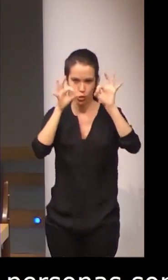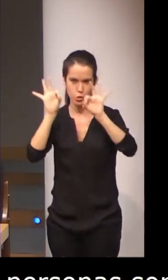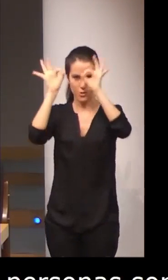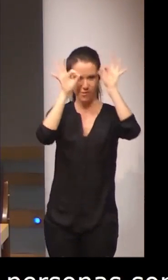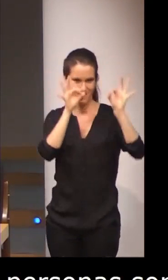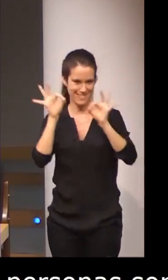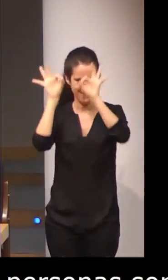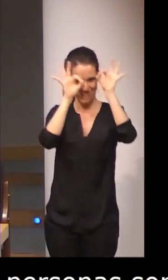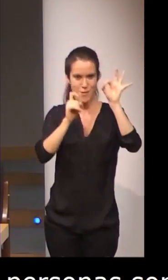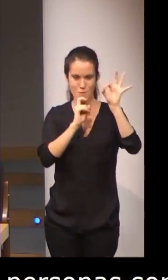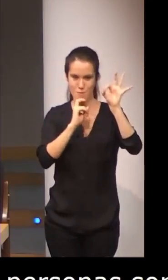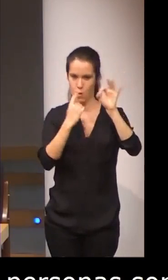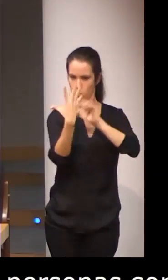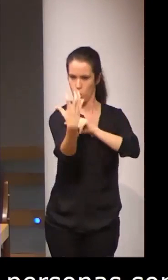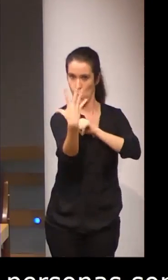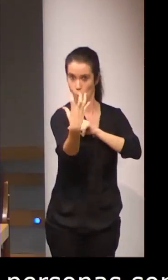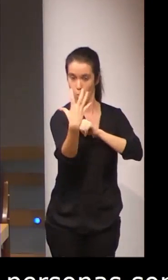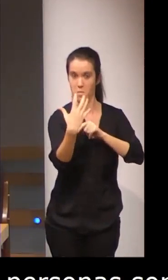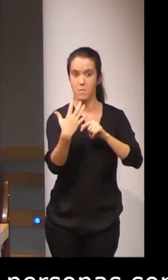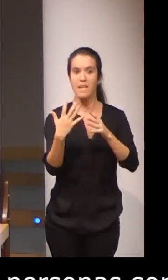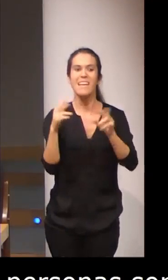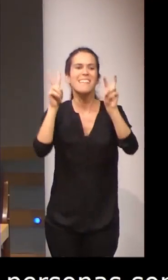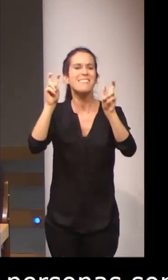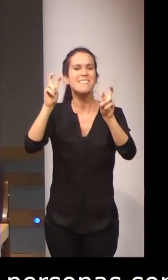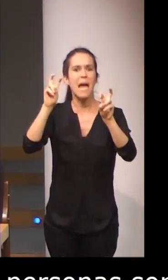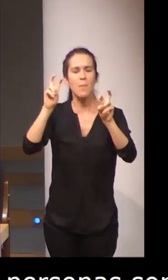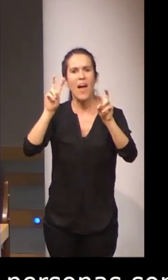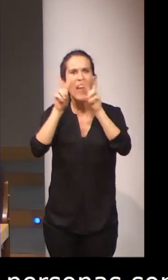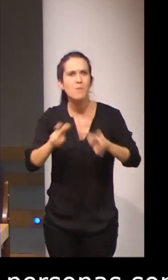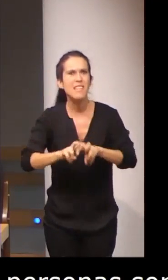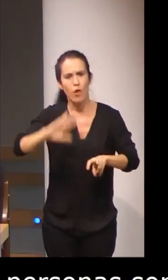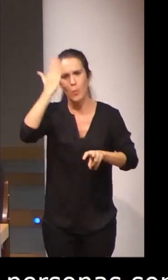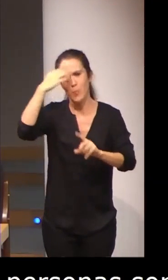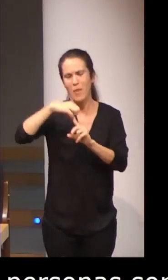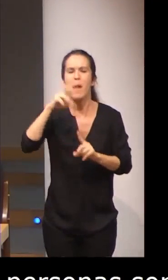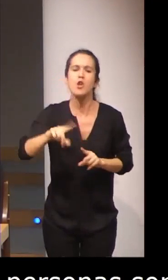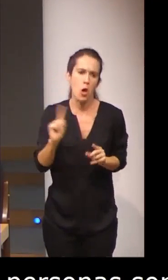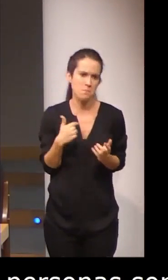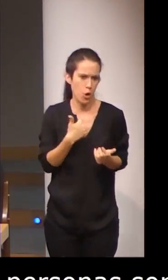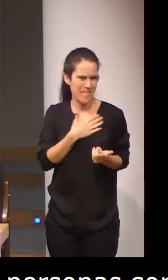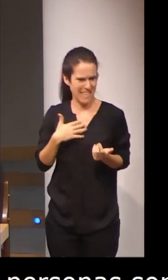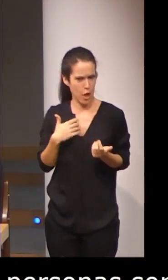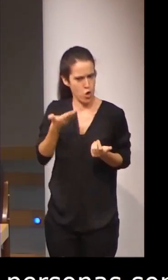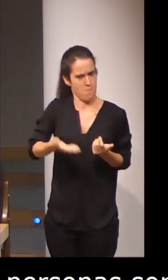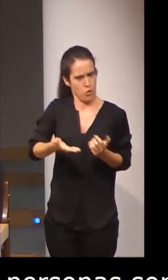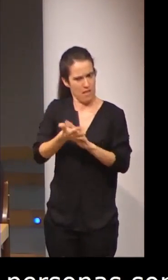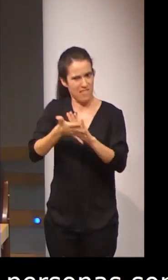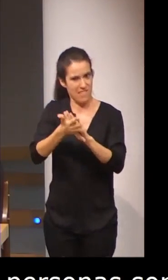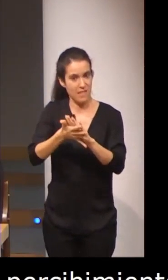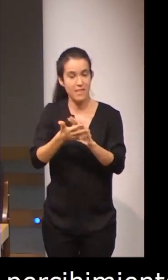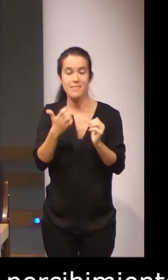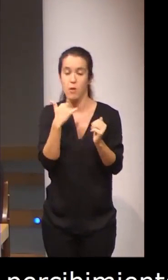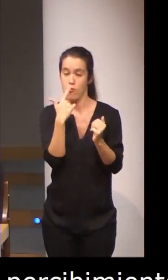y algo que, aunque no es el tema central de la investigación, pero me gustaría destacar es lo siguiente. Si